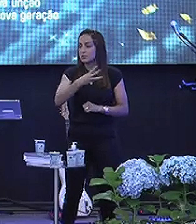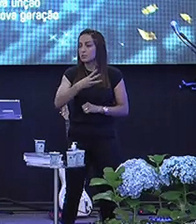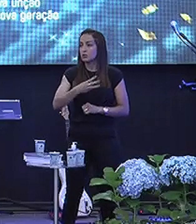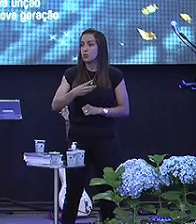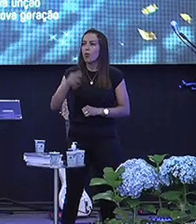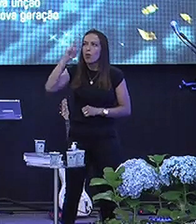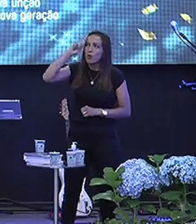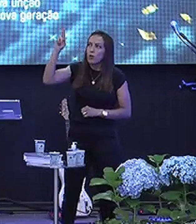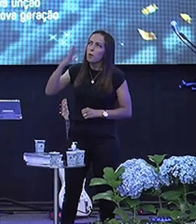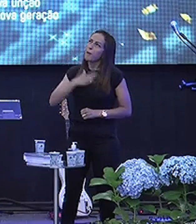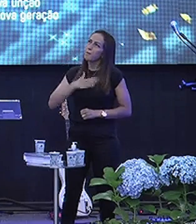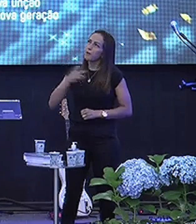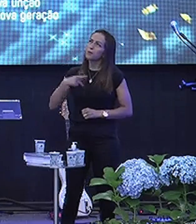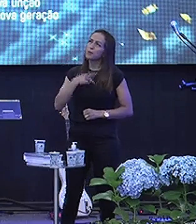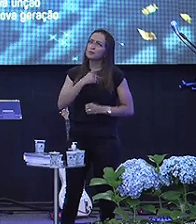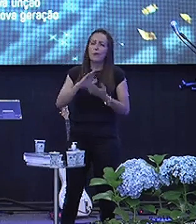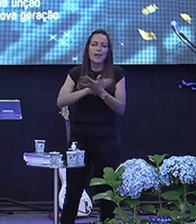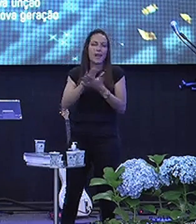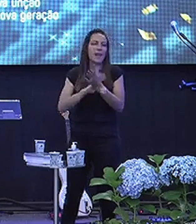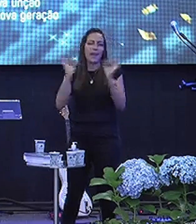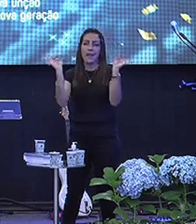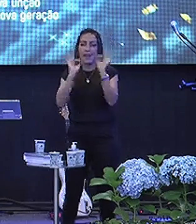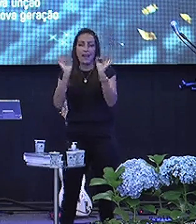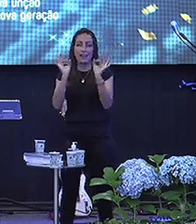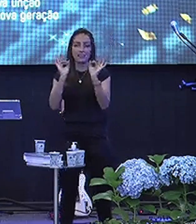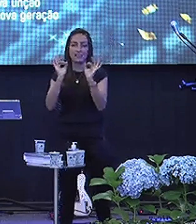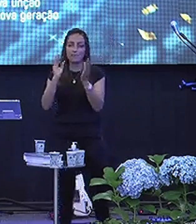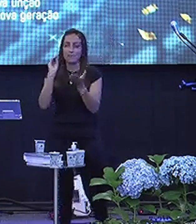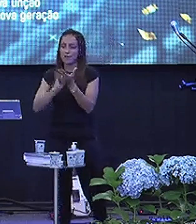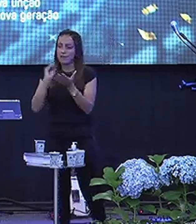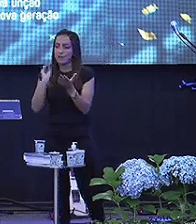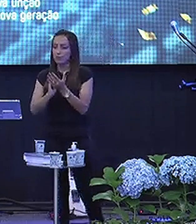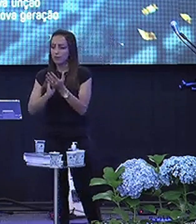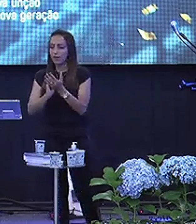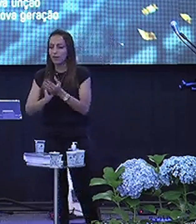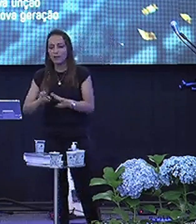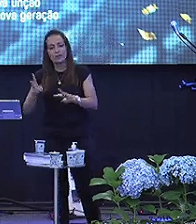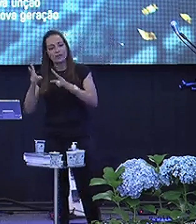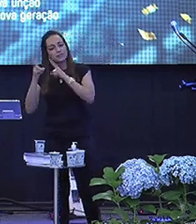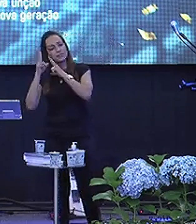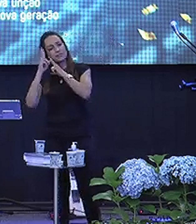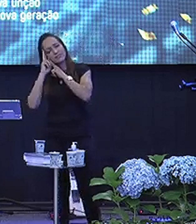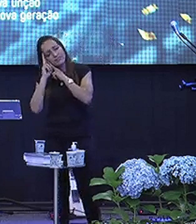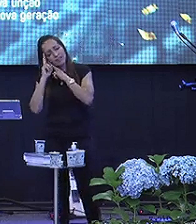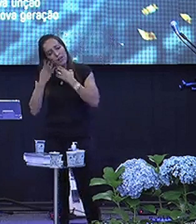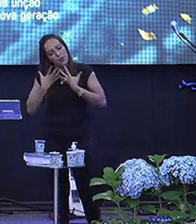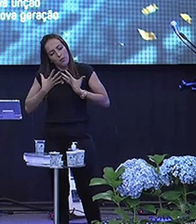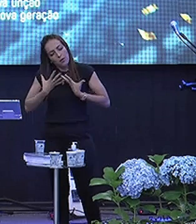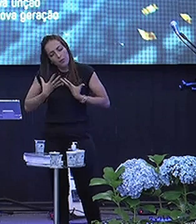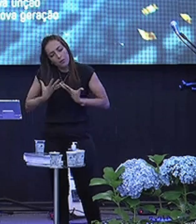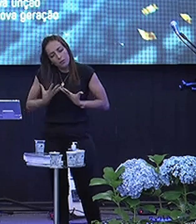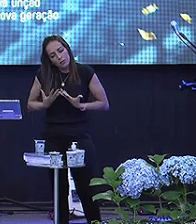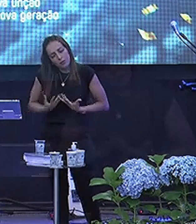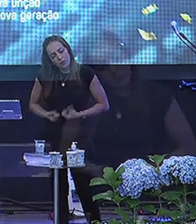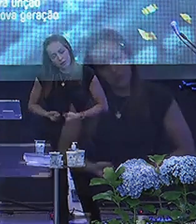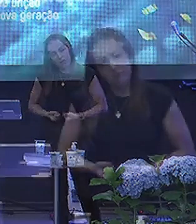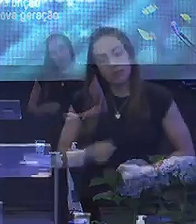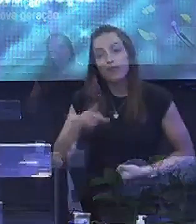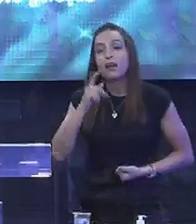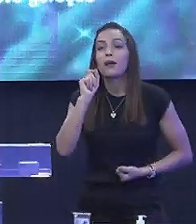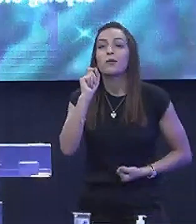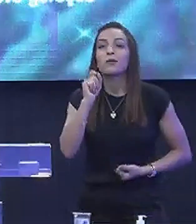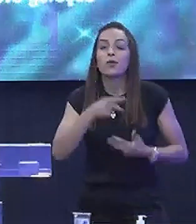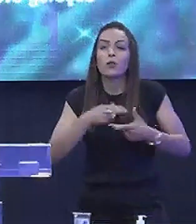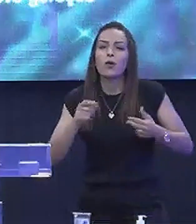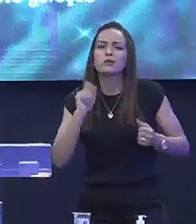Nada Me faltará Deitar Me faz Em pastos Verdejantes Deixa eu te falar Uma coisa Para você O que